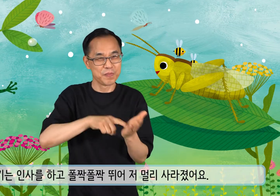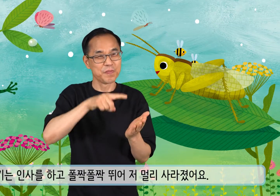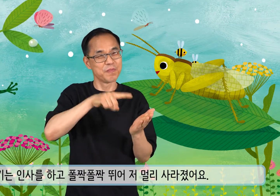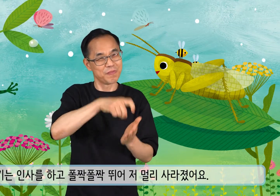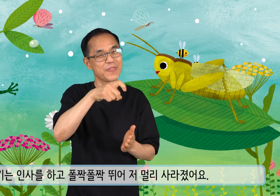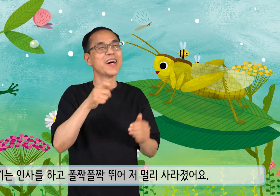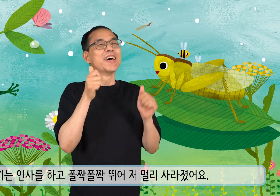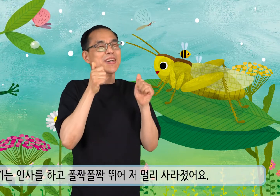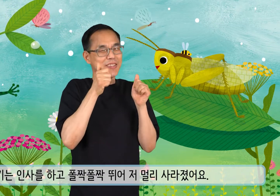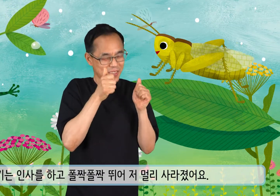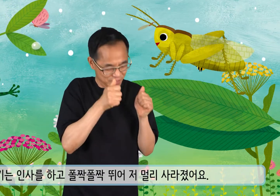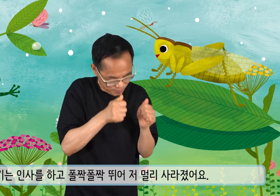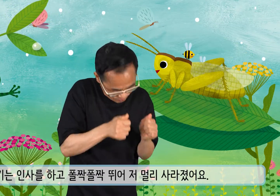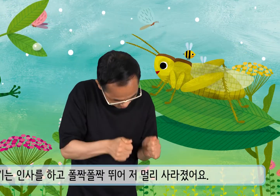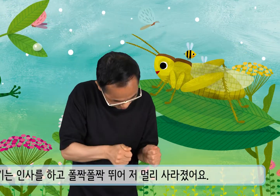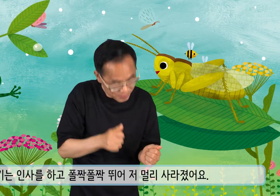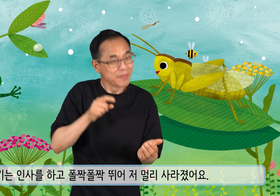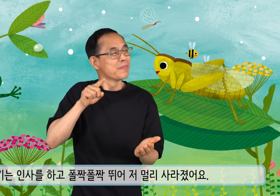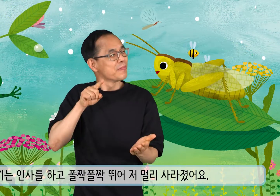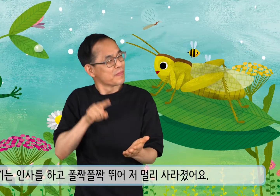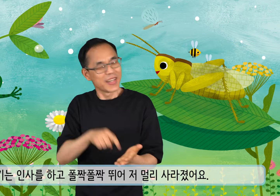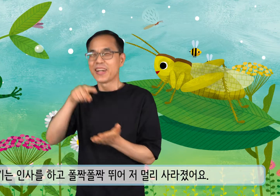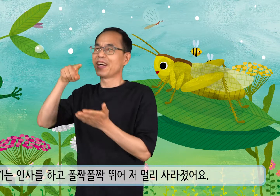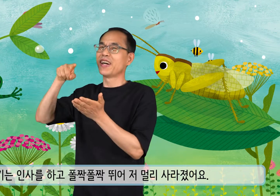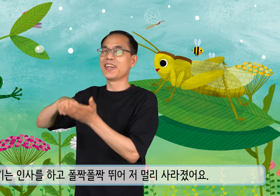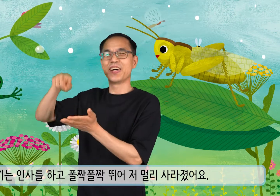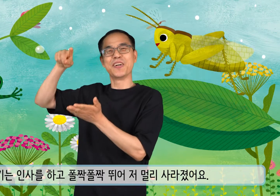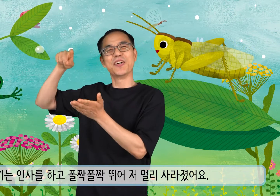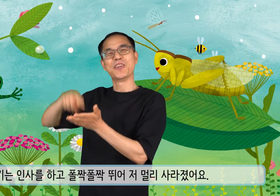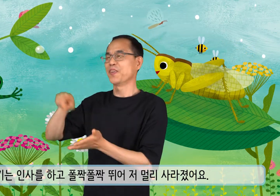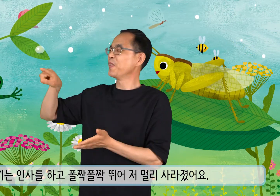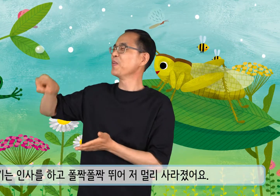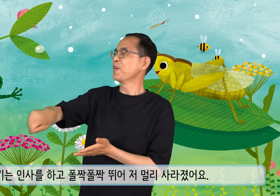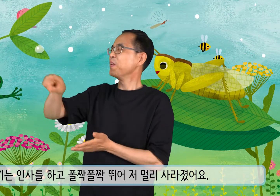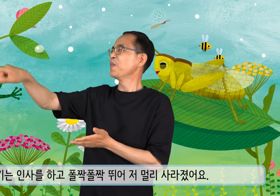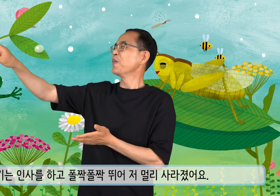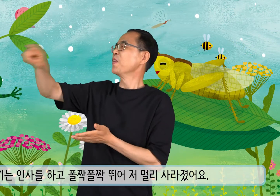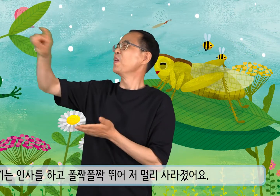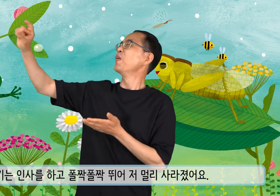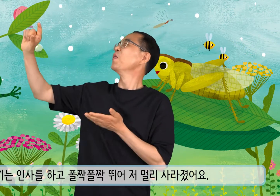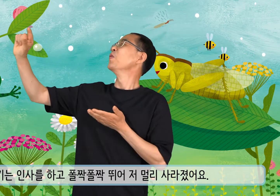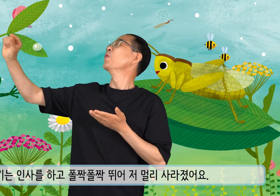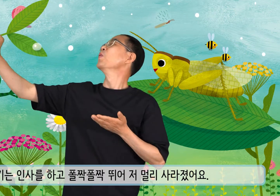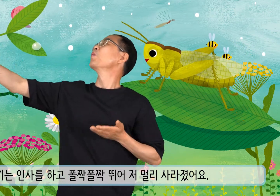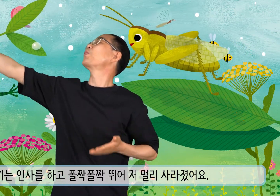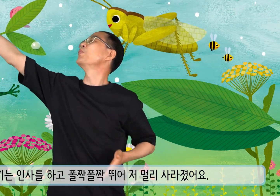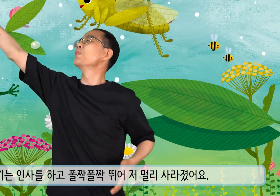메뚜기는 인사를 하고 폴짝폴짝 뛰어 저 멀리 사라졌어요.